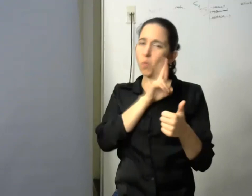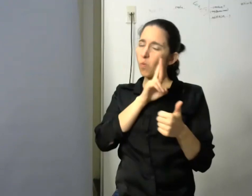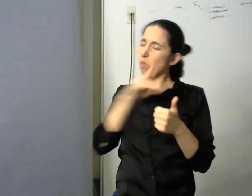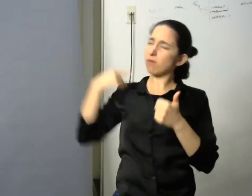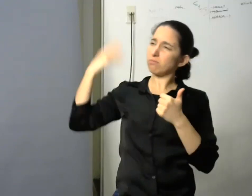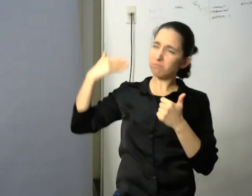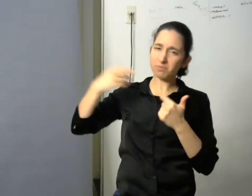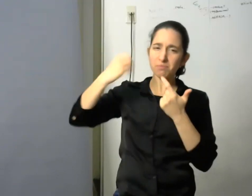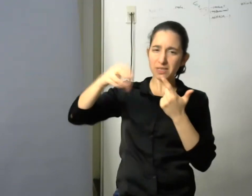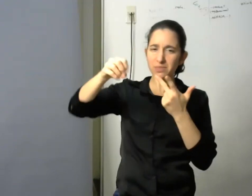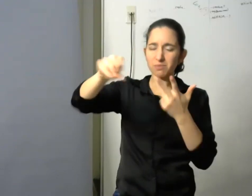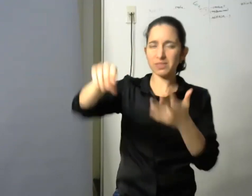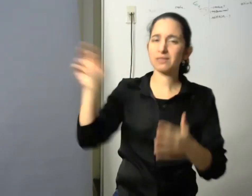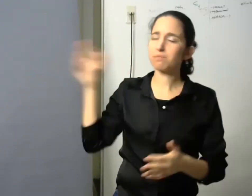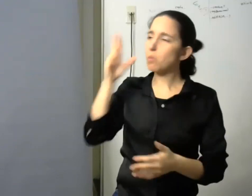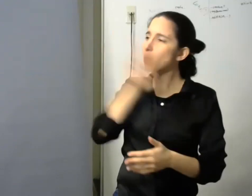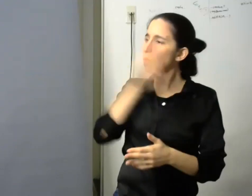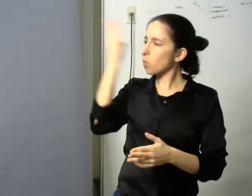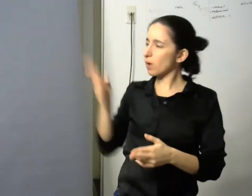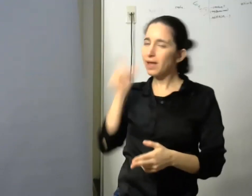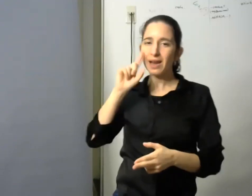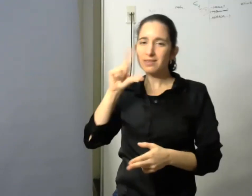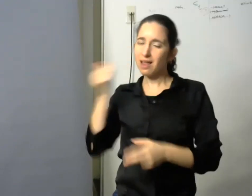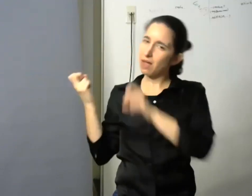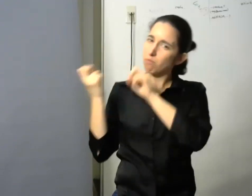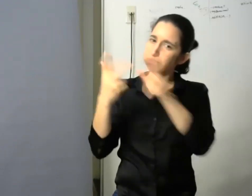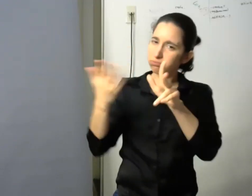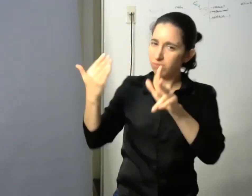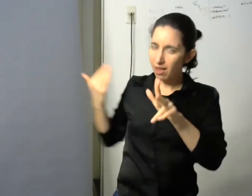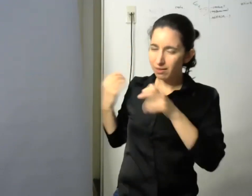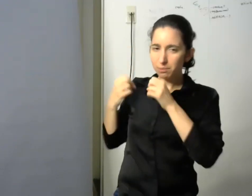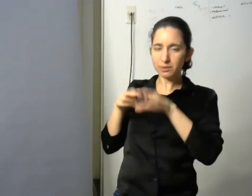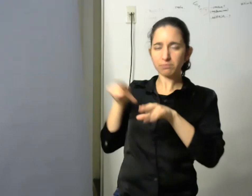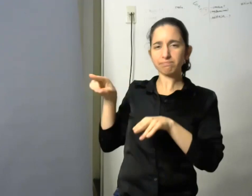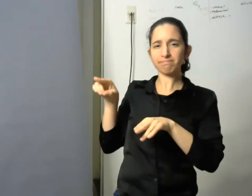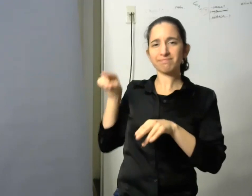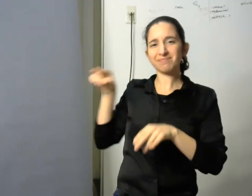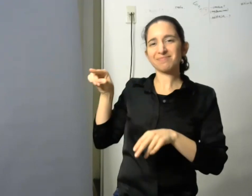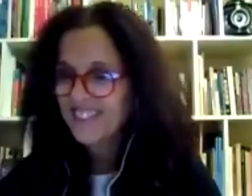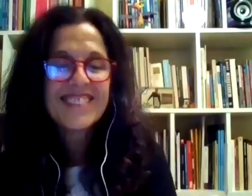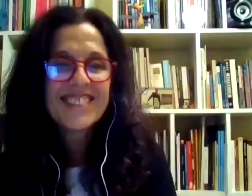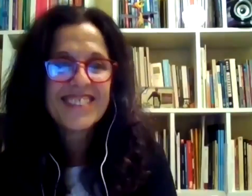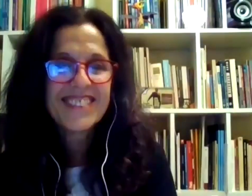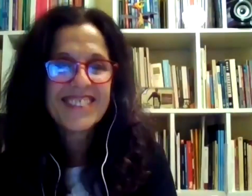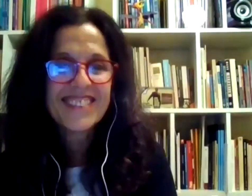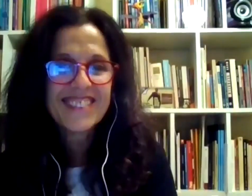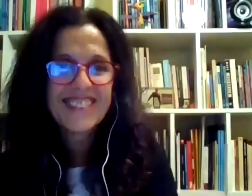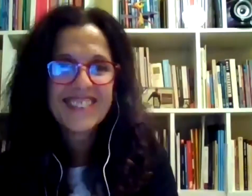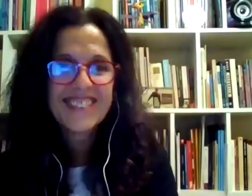Graciela dijo lo que dijo que a ella le encantaría creo a lo mejor sumo lo afectivo y lo